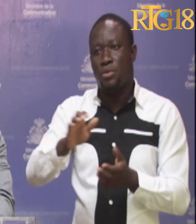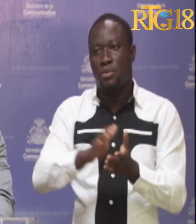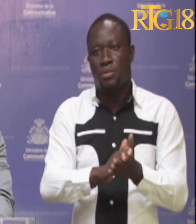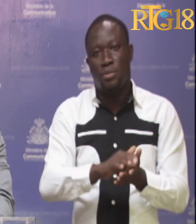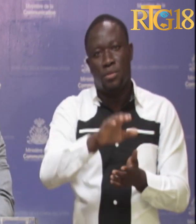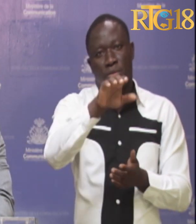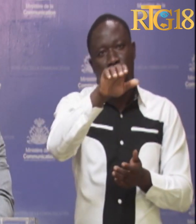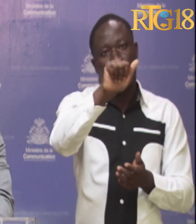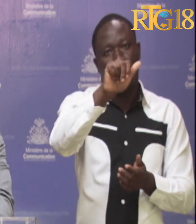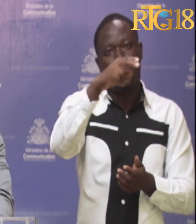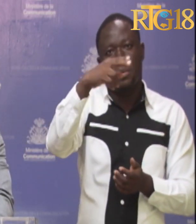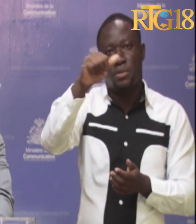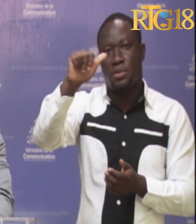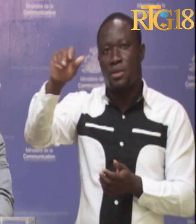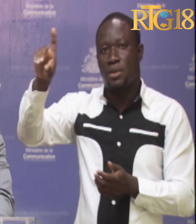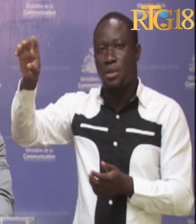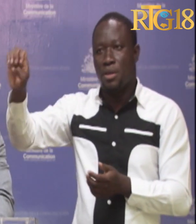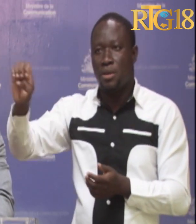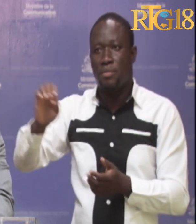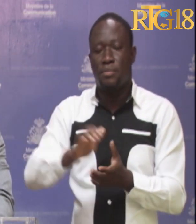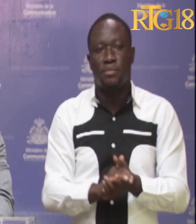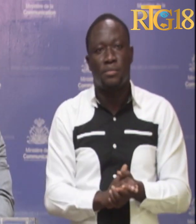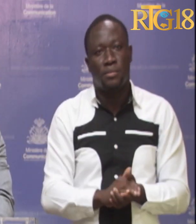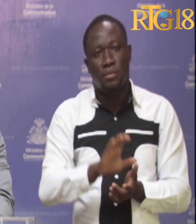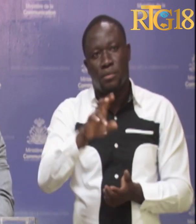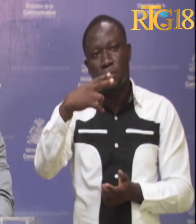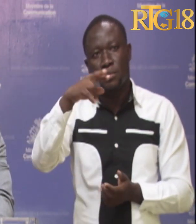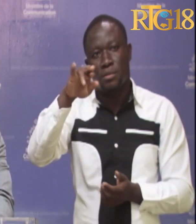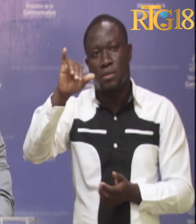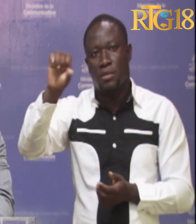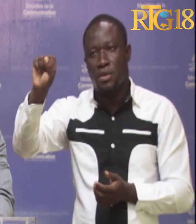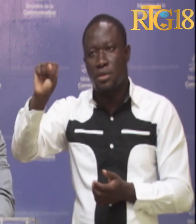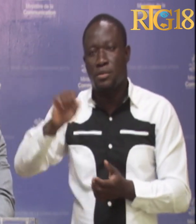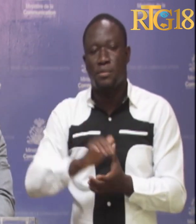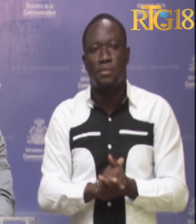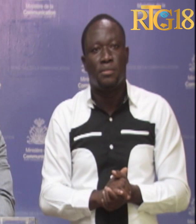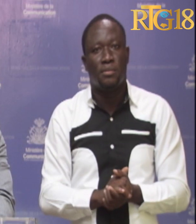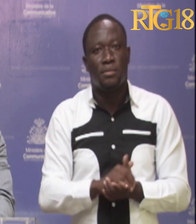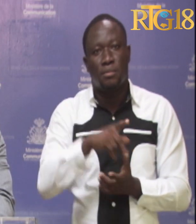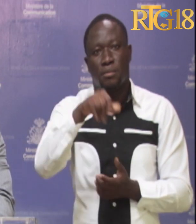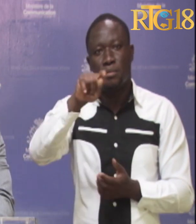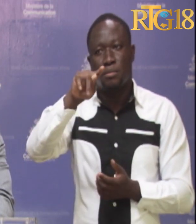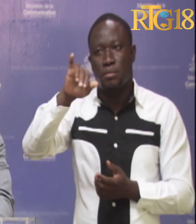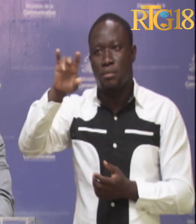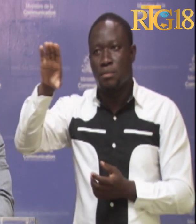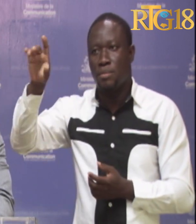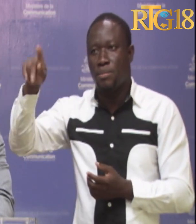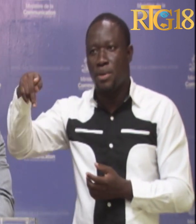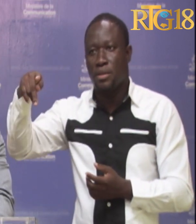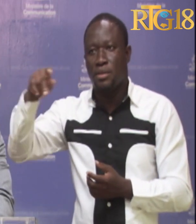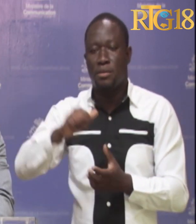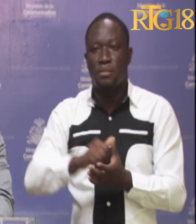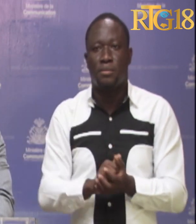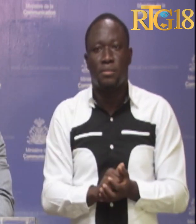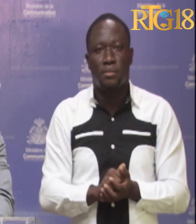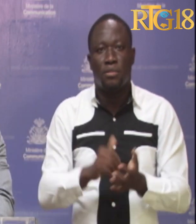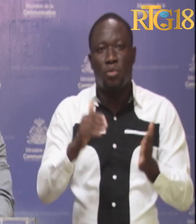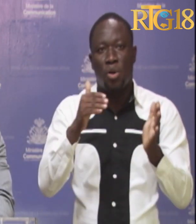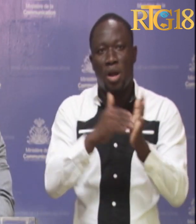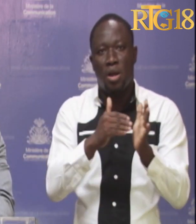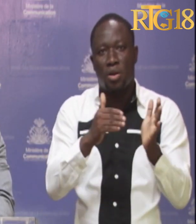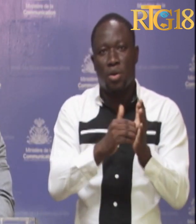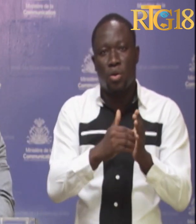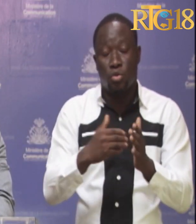Saad Ahmad en Syrie, de Chris Andros en Libye, Patrick Boura au Koweït ou encore,